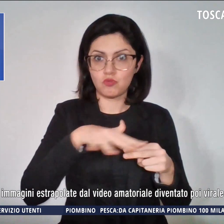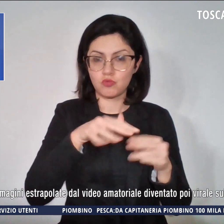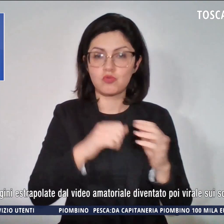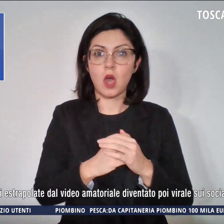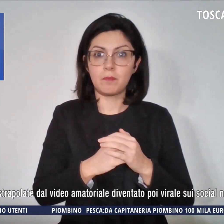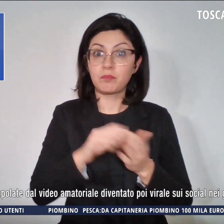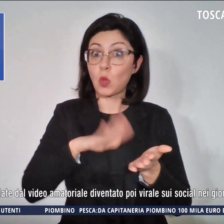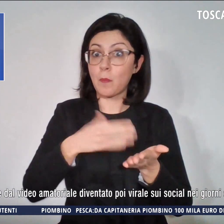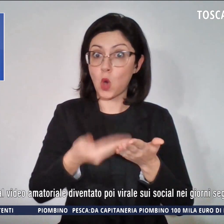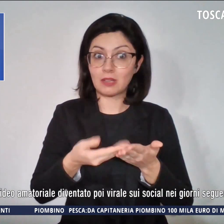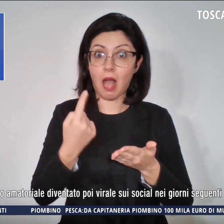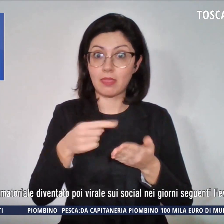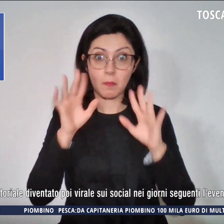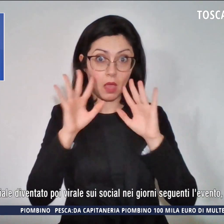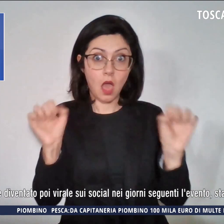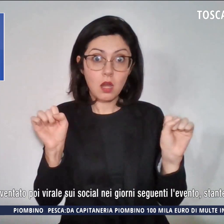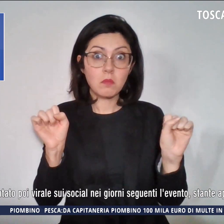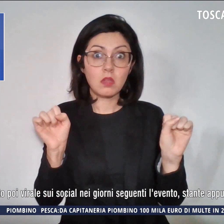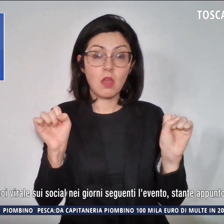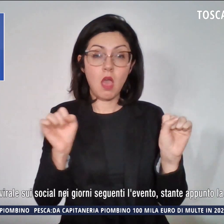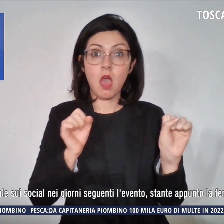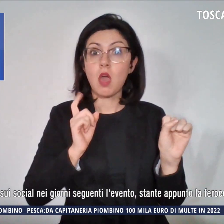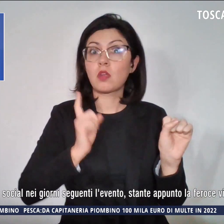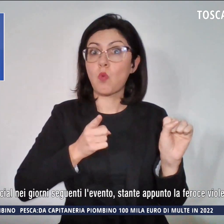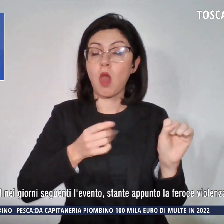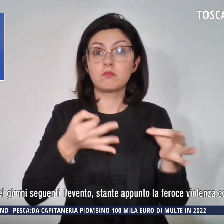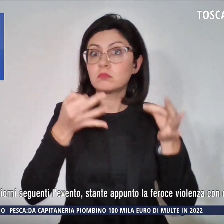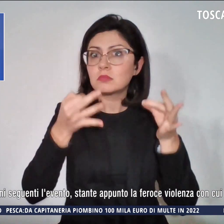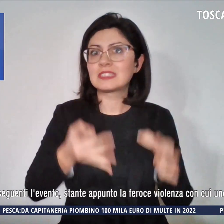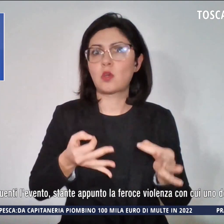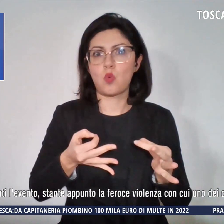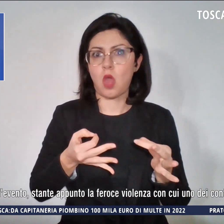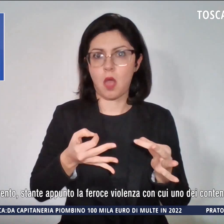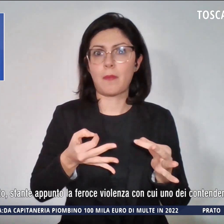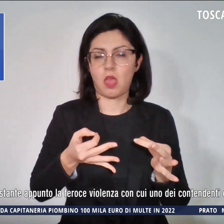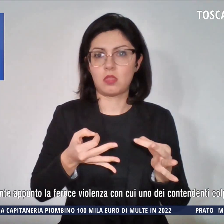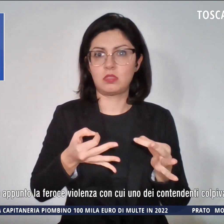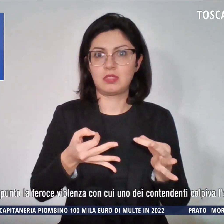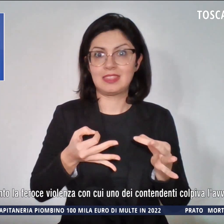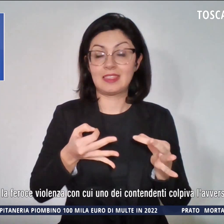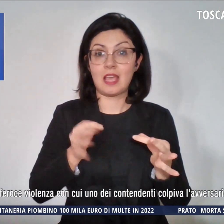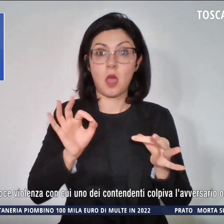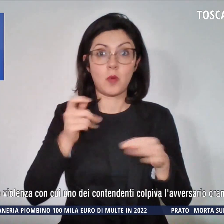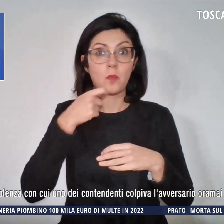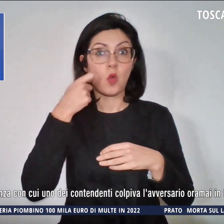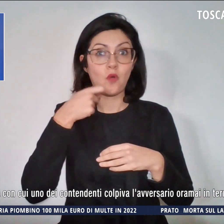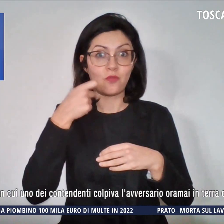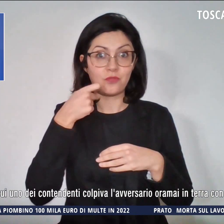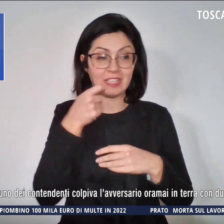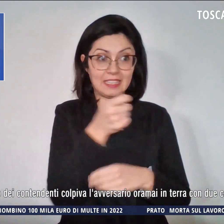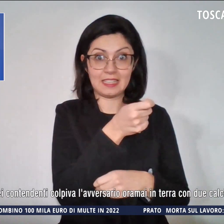investigatori sono state sicuramente le immagini estrapolate dal video amatoriale,